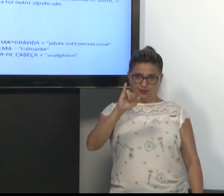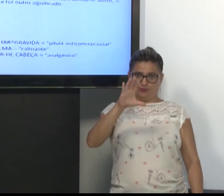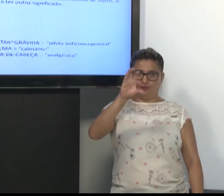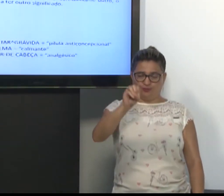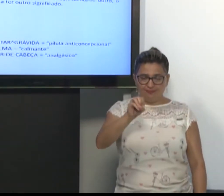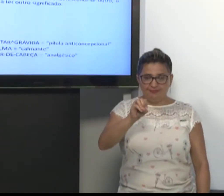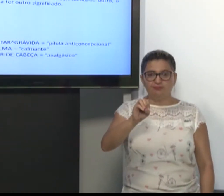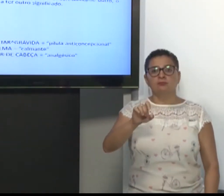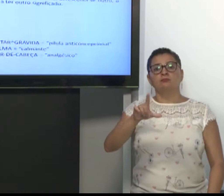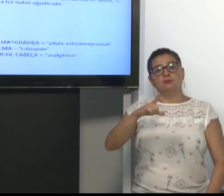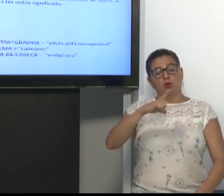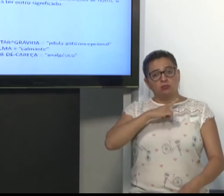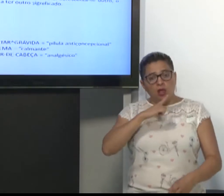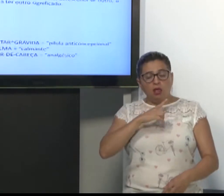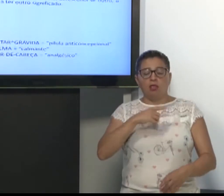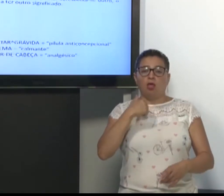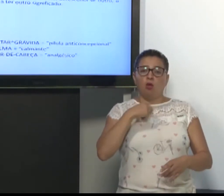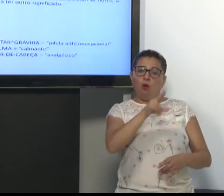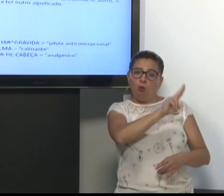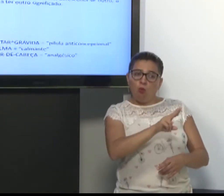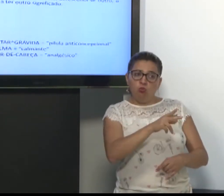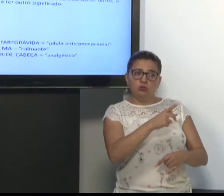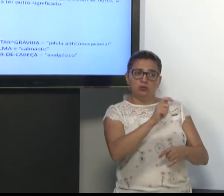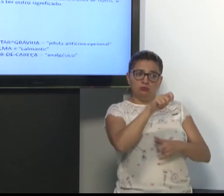Então, eu uso vários sinais.